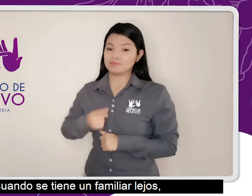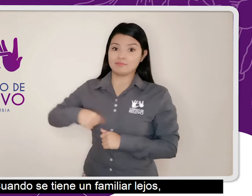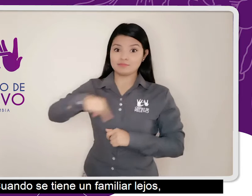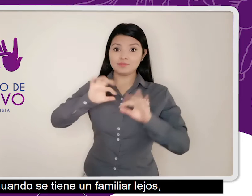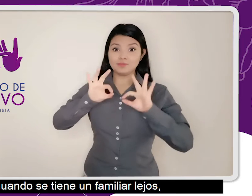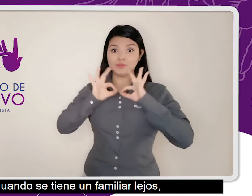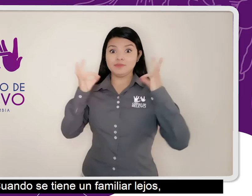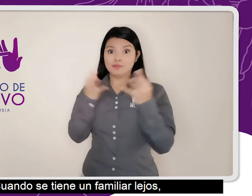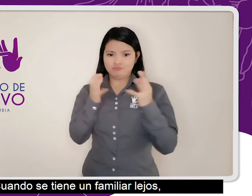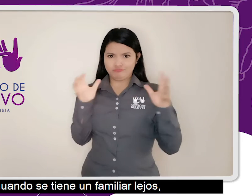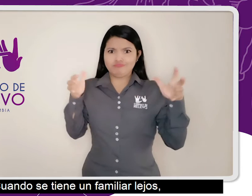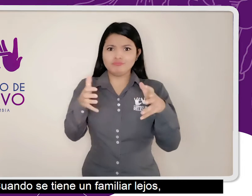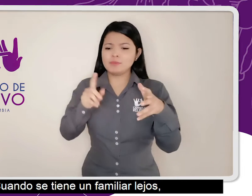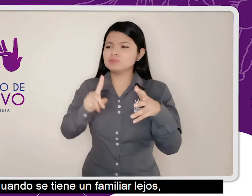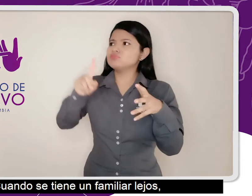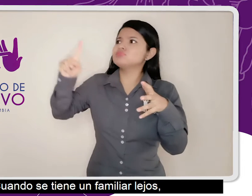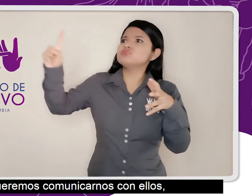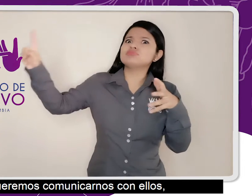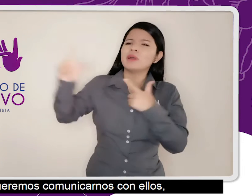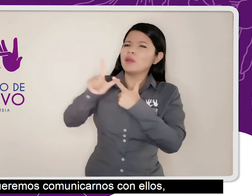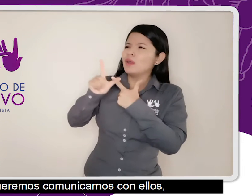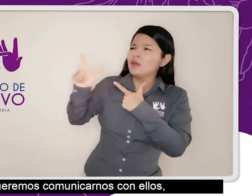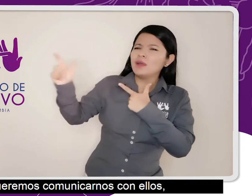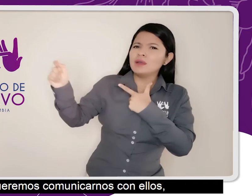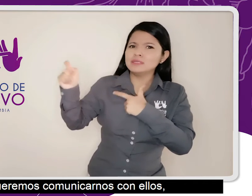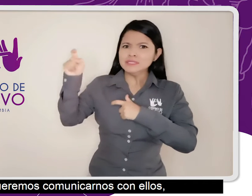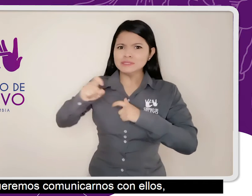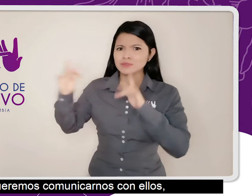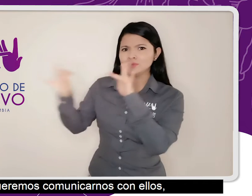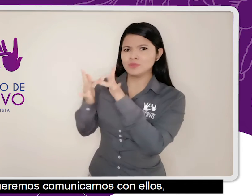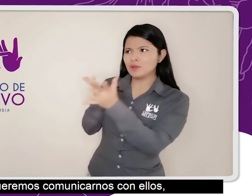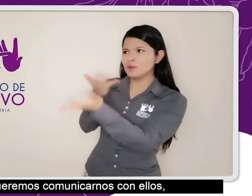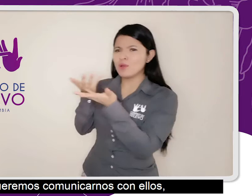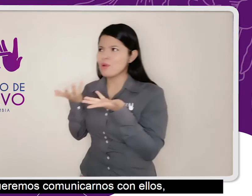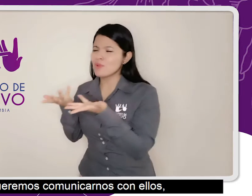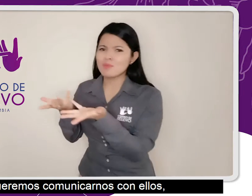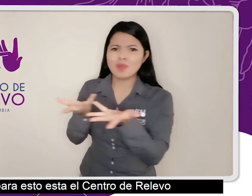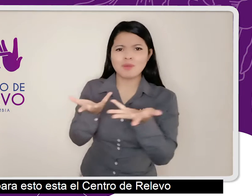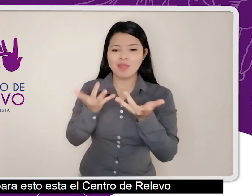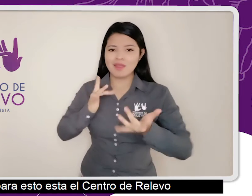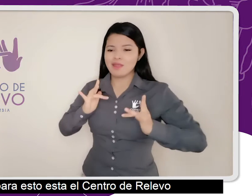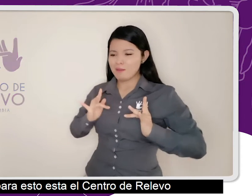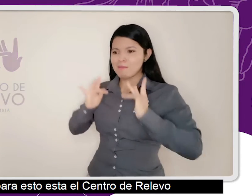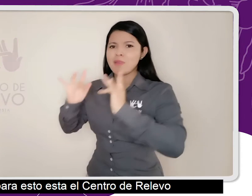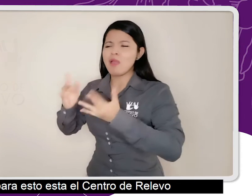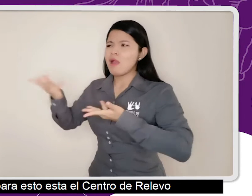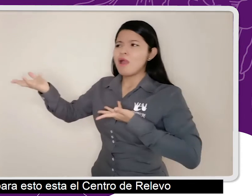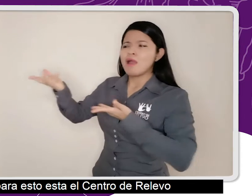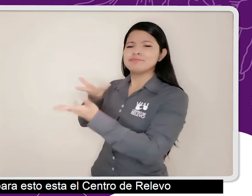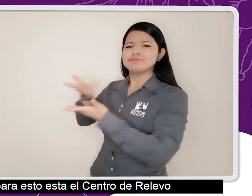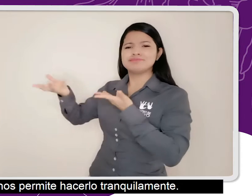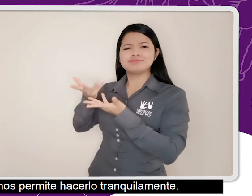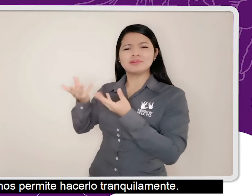Cuando se tiene un familiar lejos, queremos comunicarnos con ellos y para esto está el